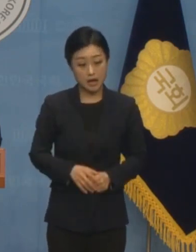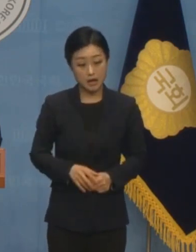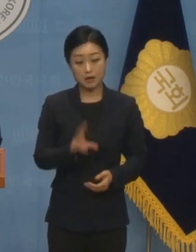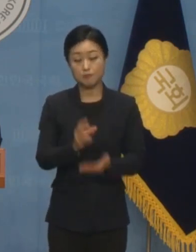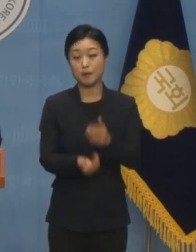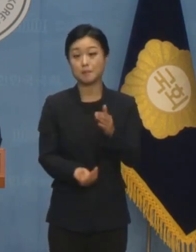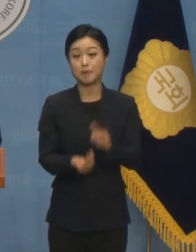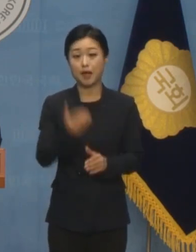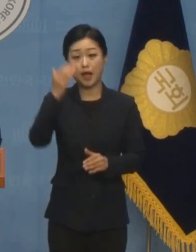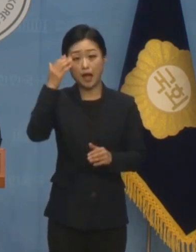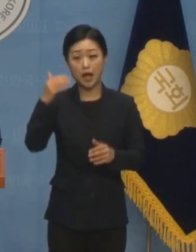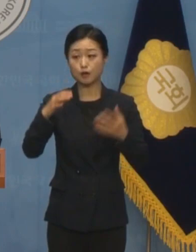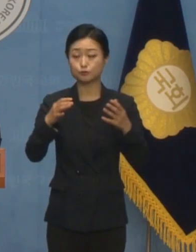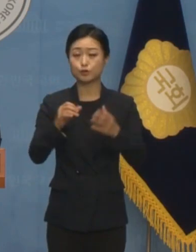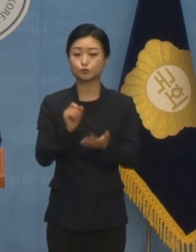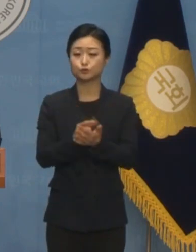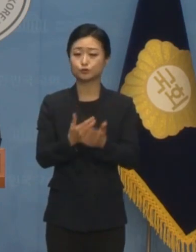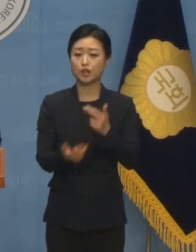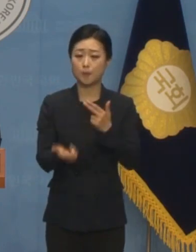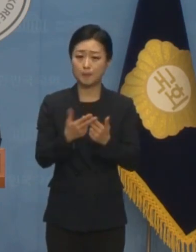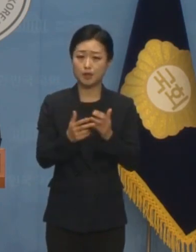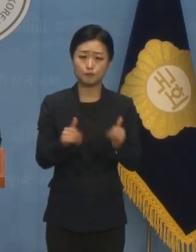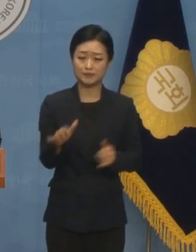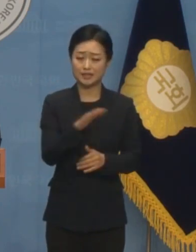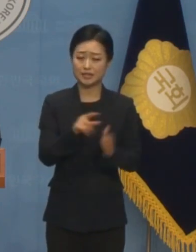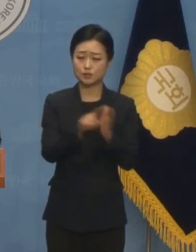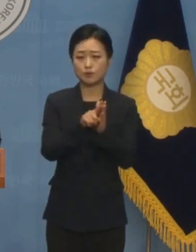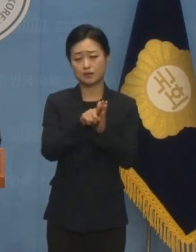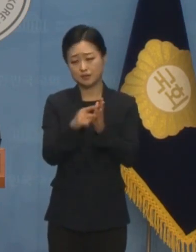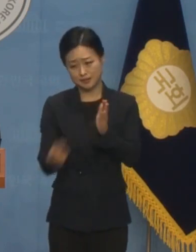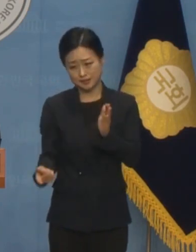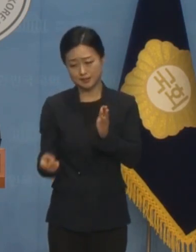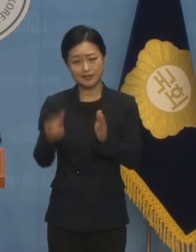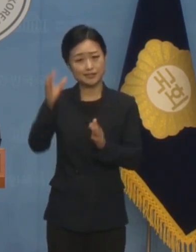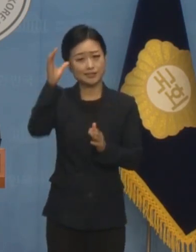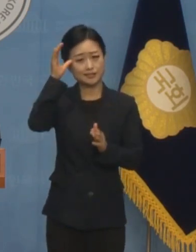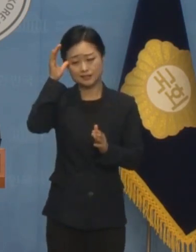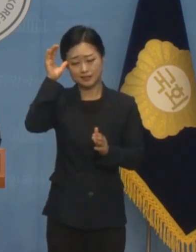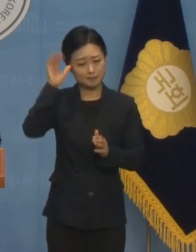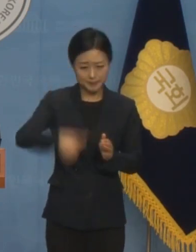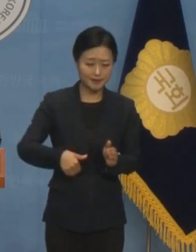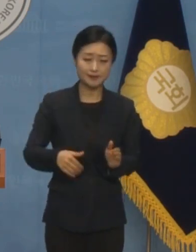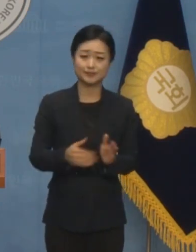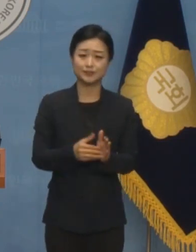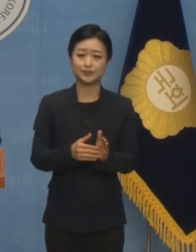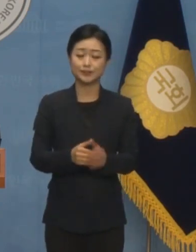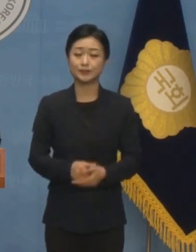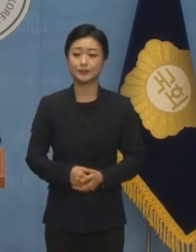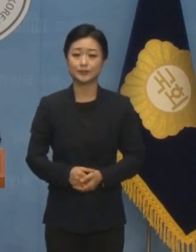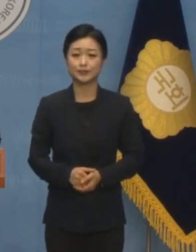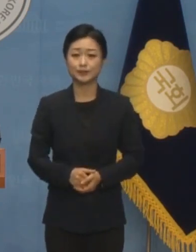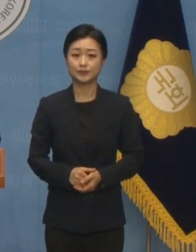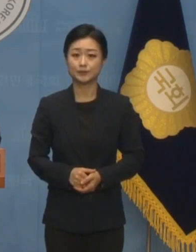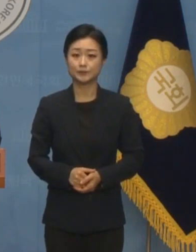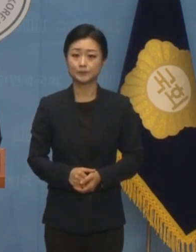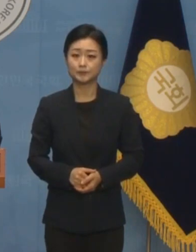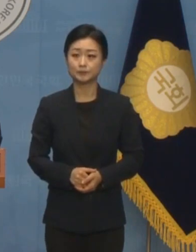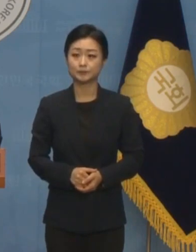대한축구협회에 대한 국민들의 신뢰와 기대는 완전히 바닥으로 떨어졌습니다